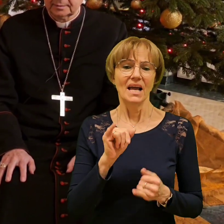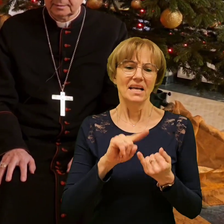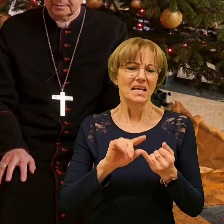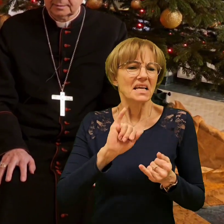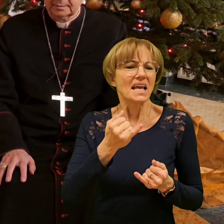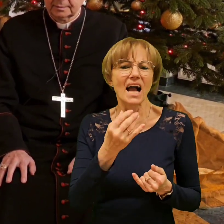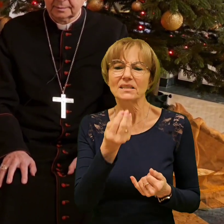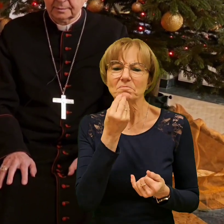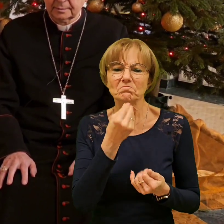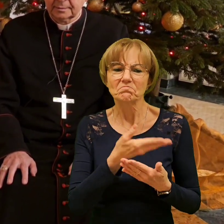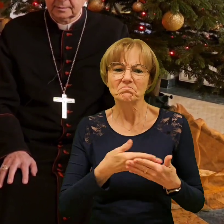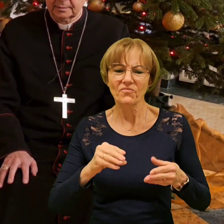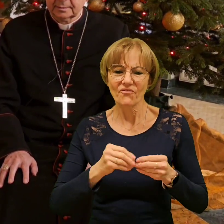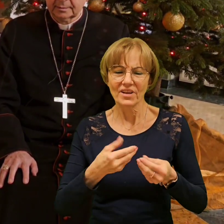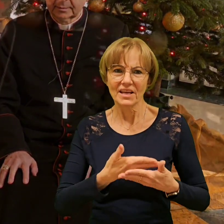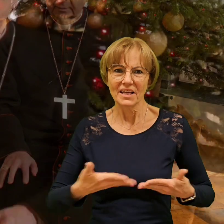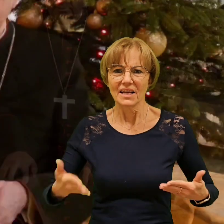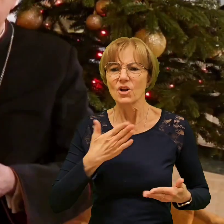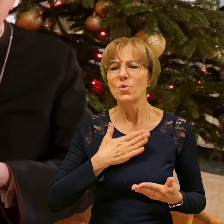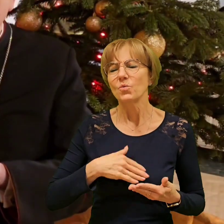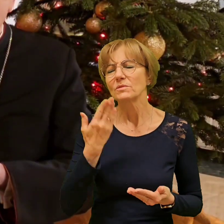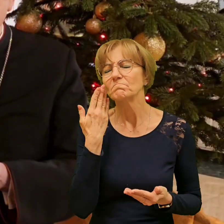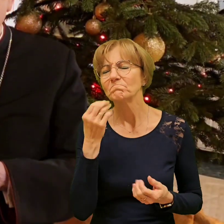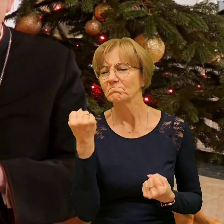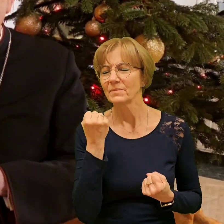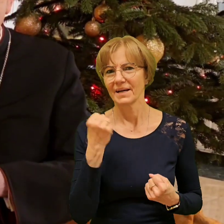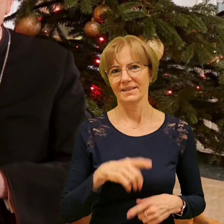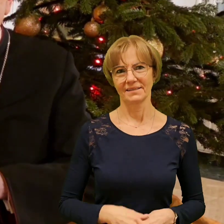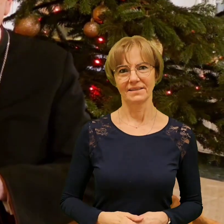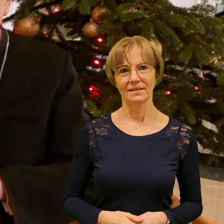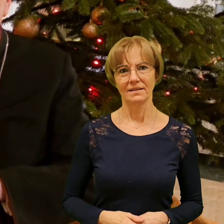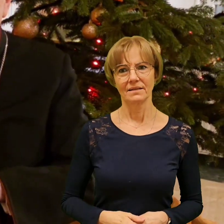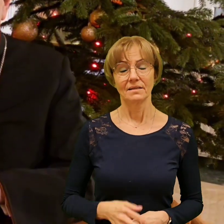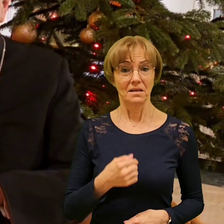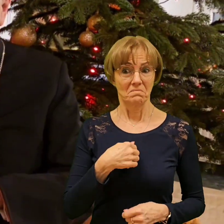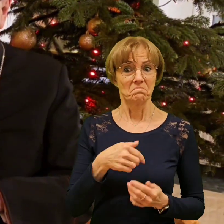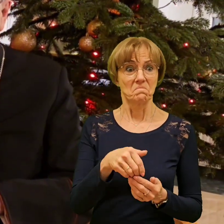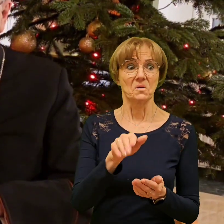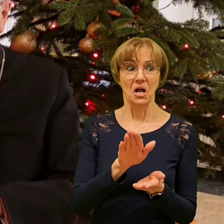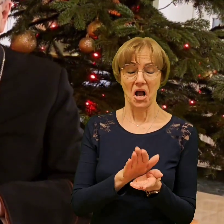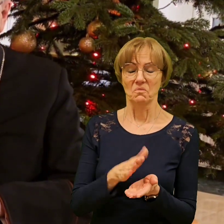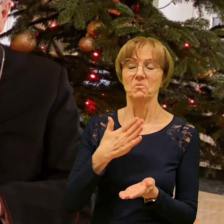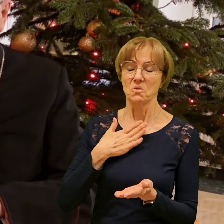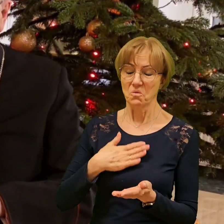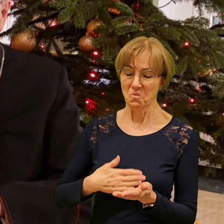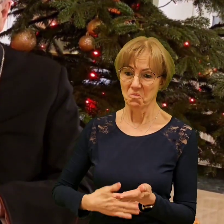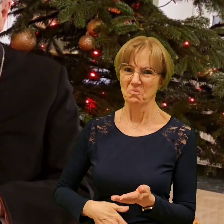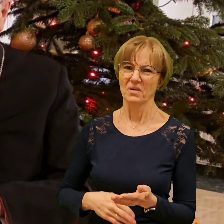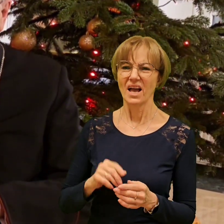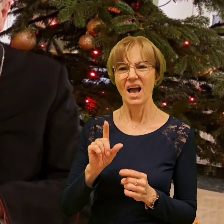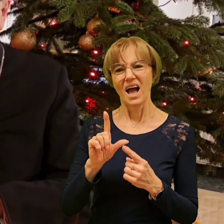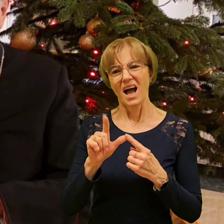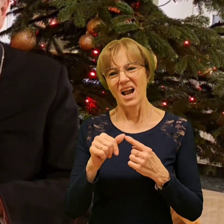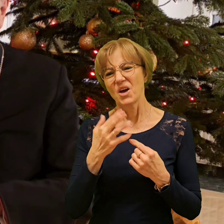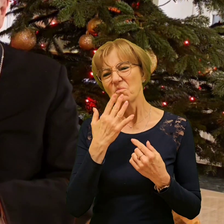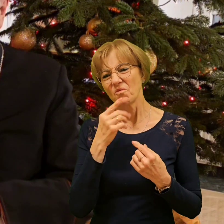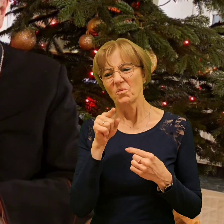najbardziej ksiądz arcybiskup lubi? Karpie lubię, chociaż powiadają, że to jest najsłabsza chyba,